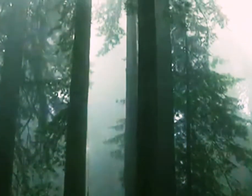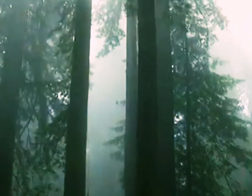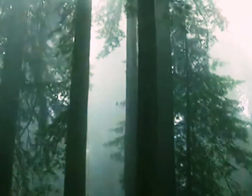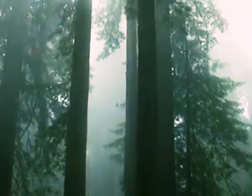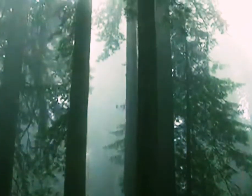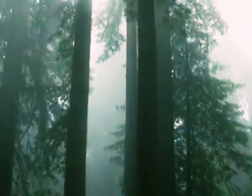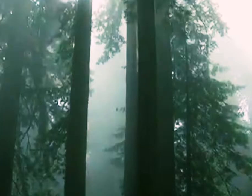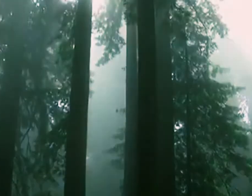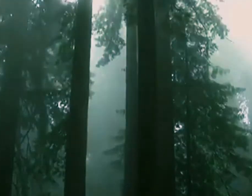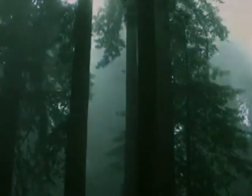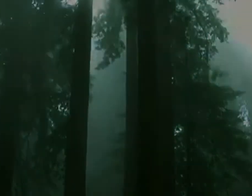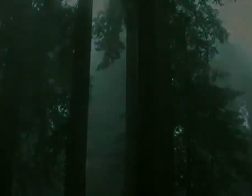Корректор